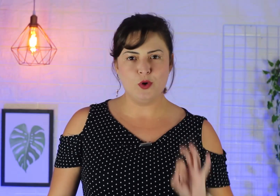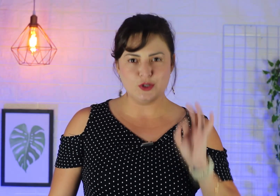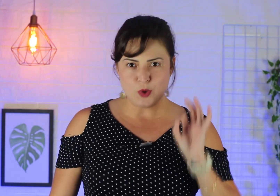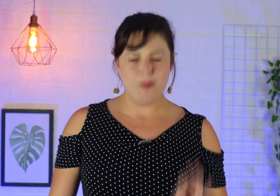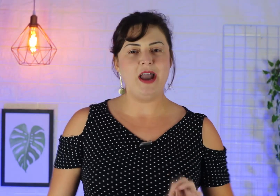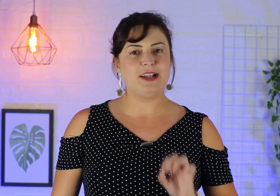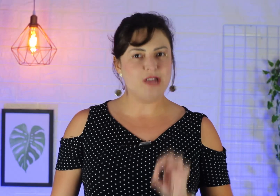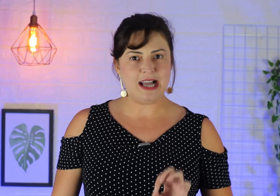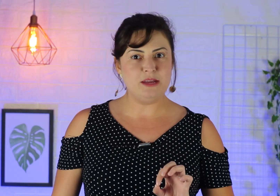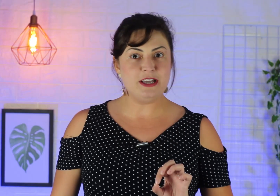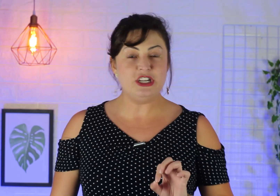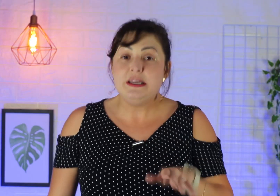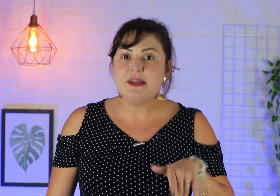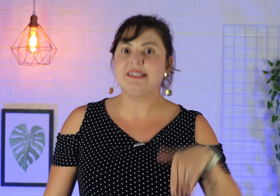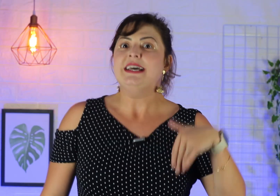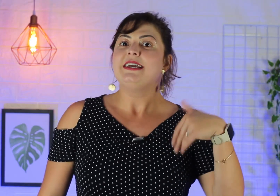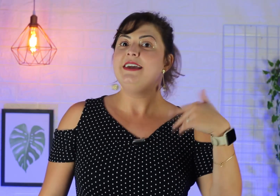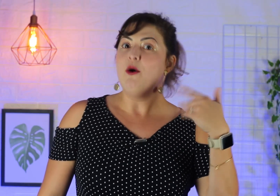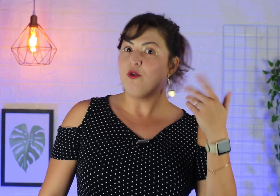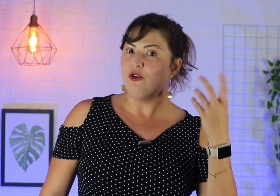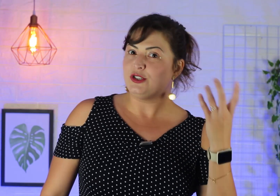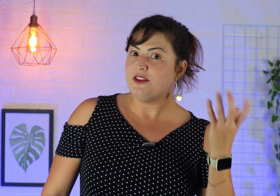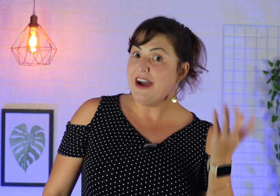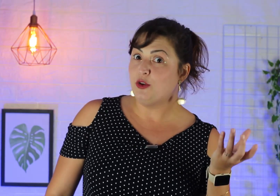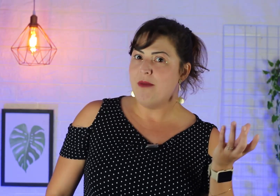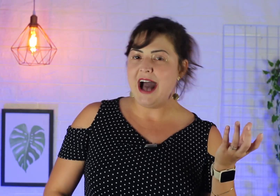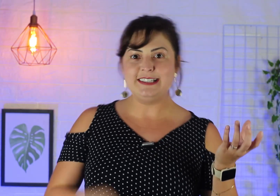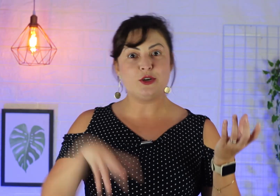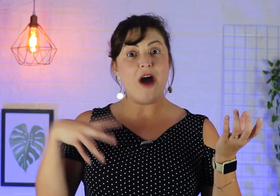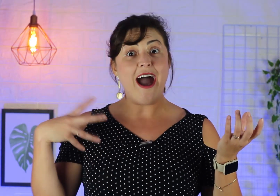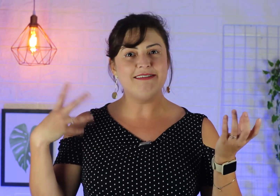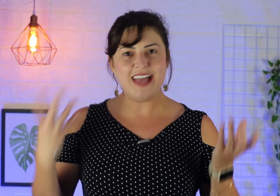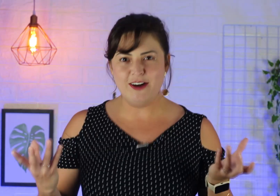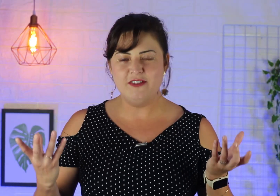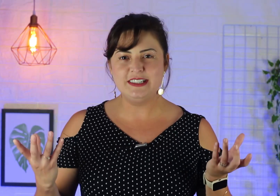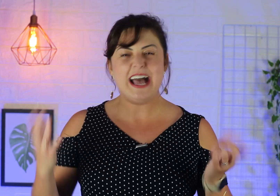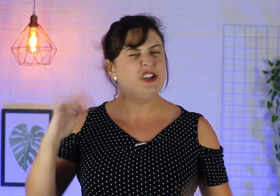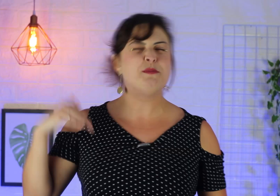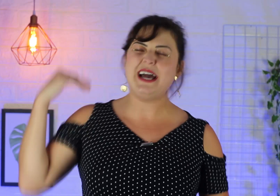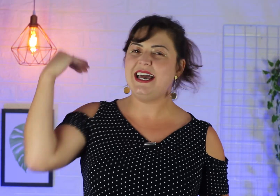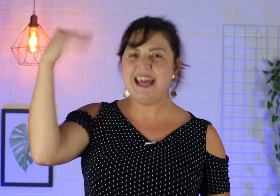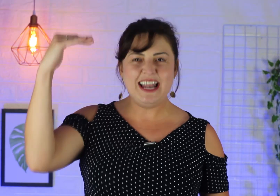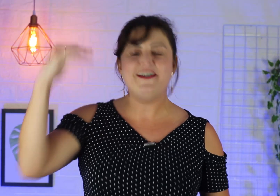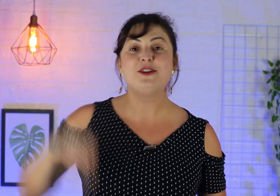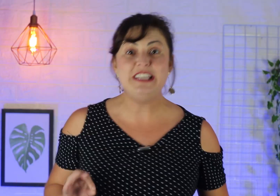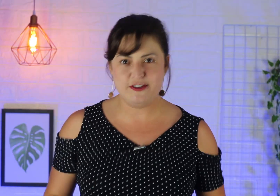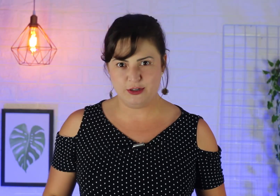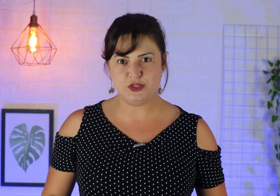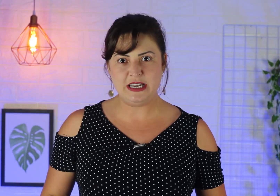curso completo da Academia de Libras, Libras, que é um curso que vai do básico até o avançado para elevar o nível da sua